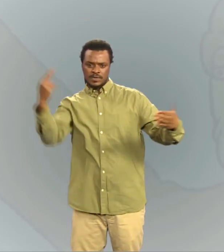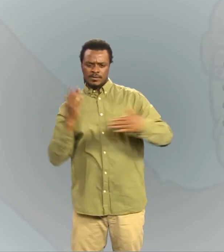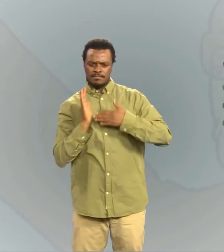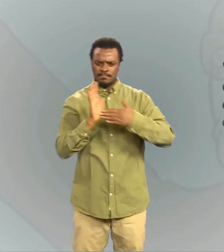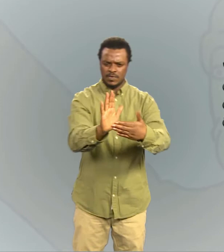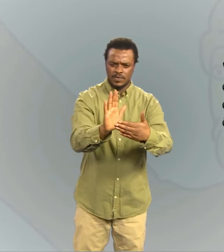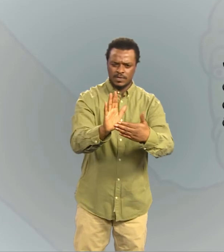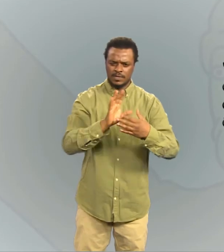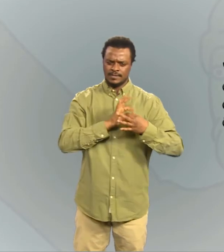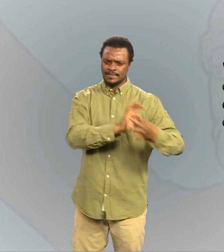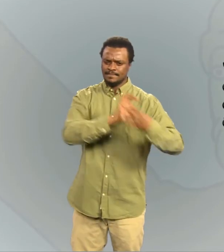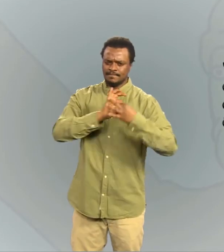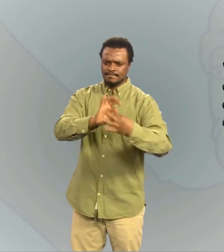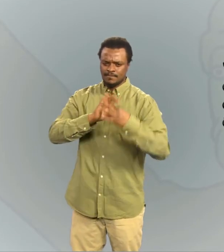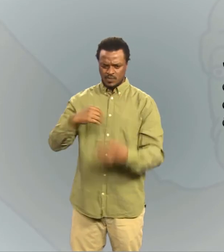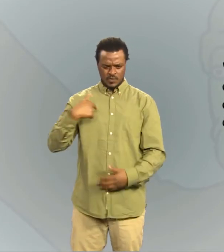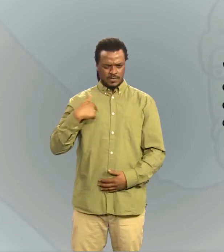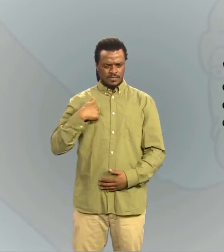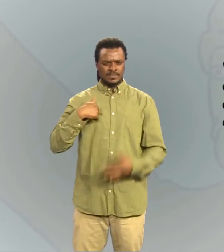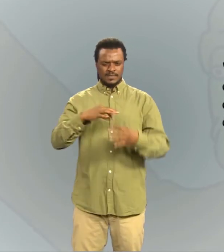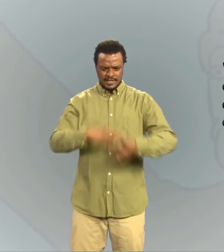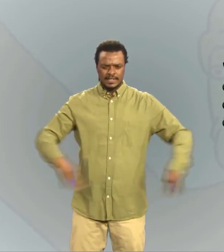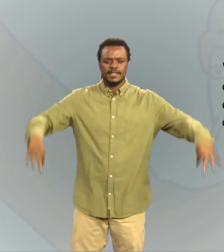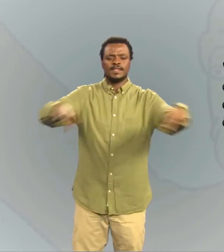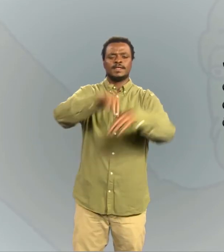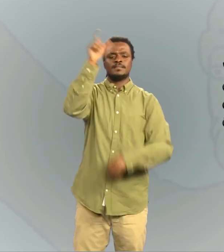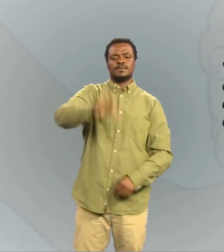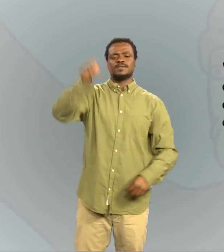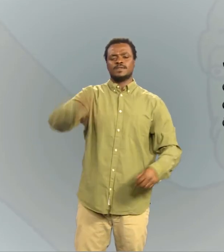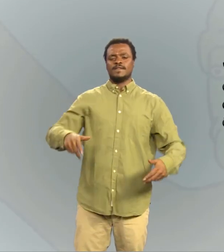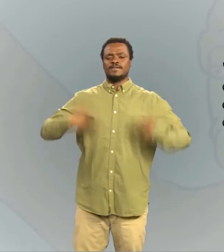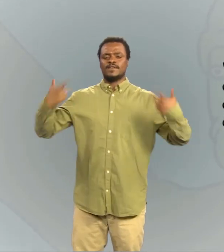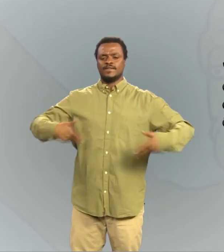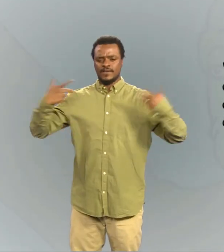L'arc-en-ciel est le signe de l'alliance que je fais entre moi et tous les êtres vivants qui sont sur la terre.